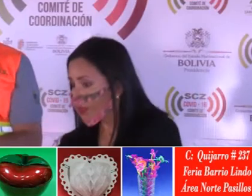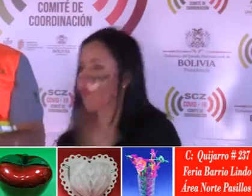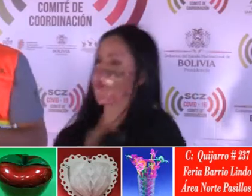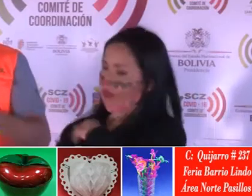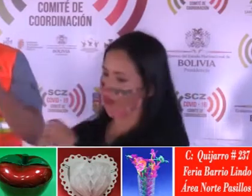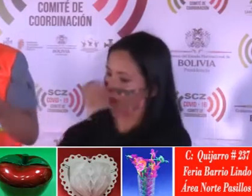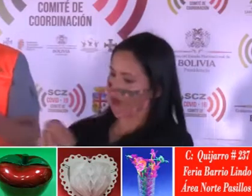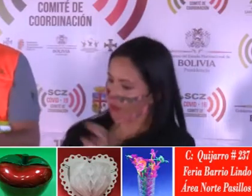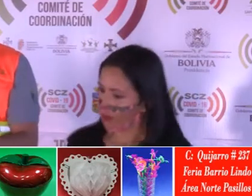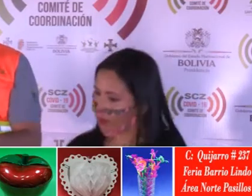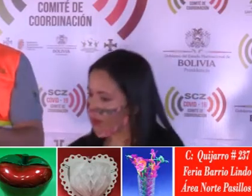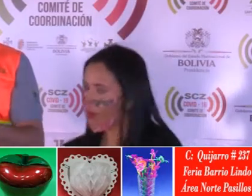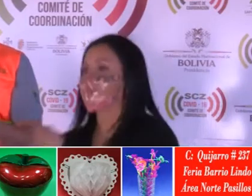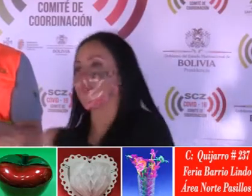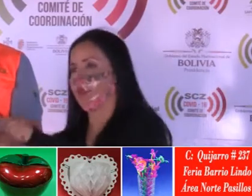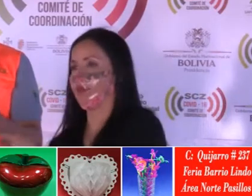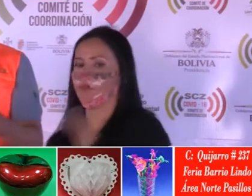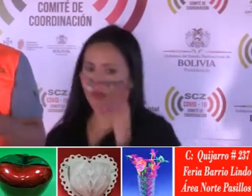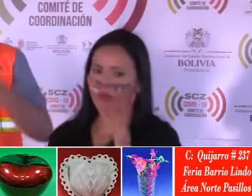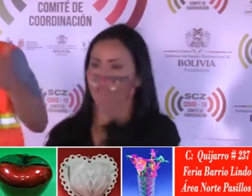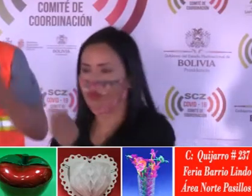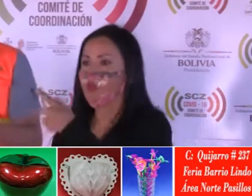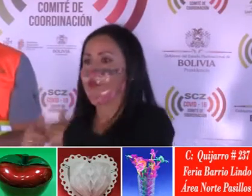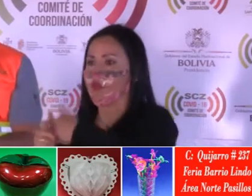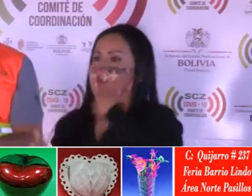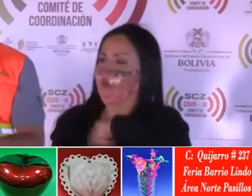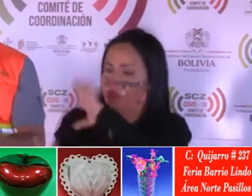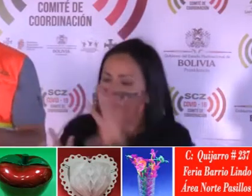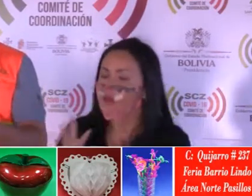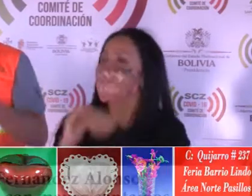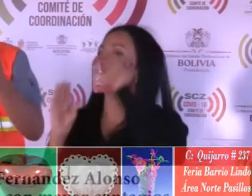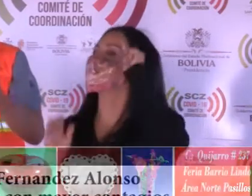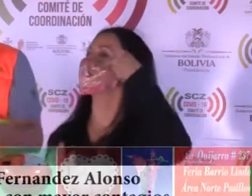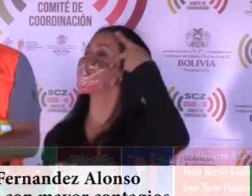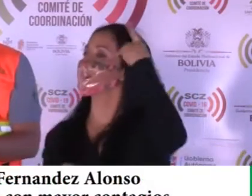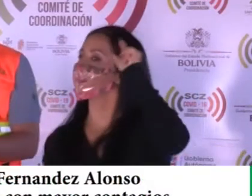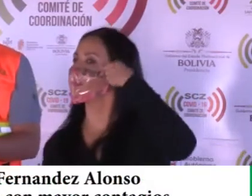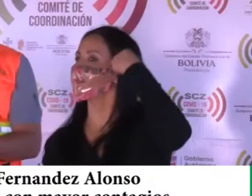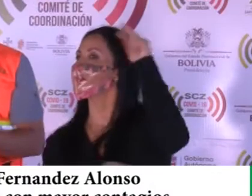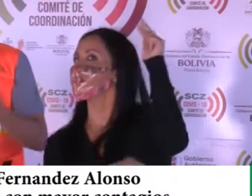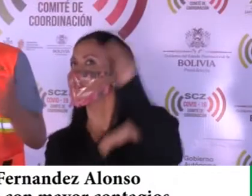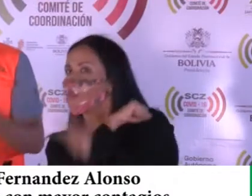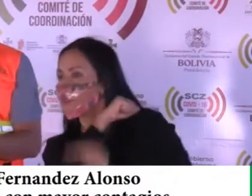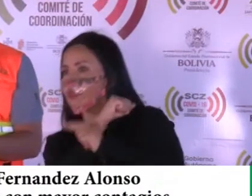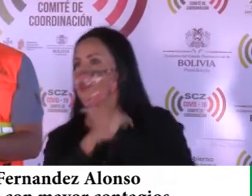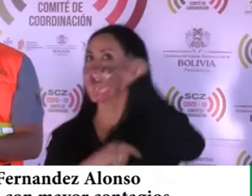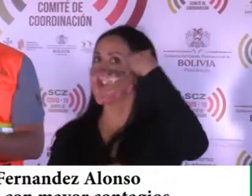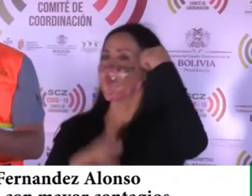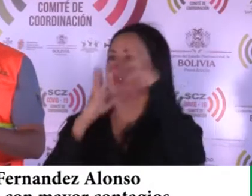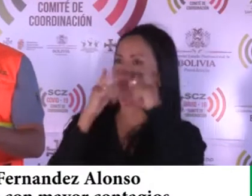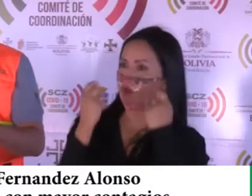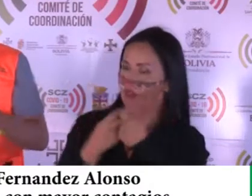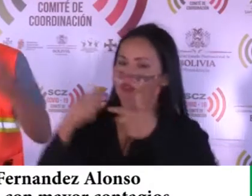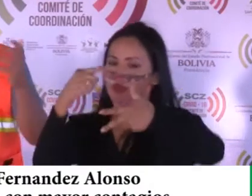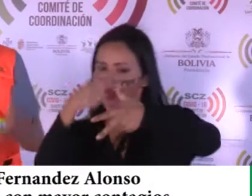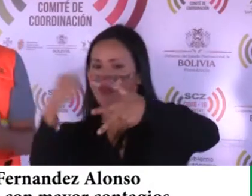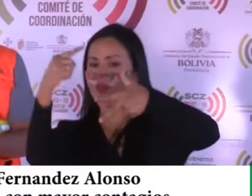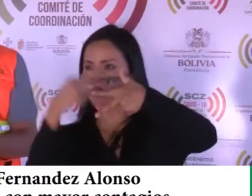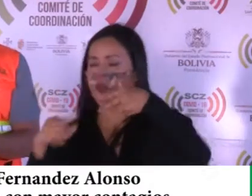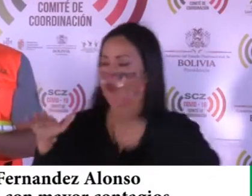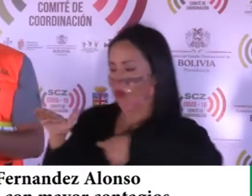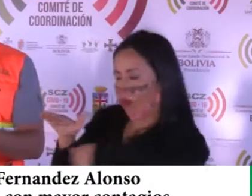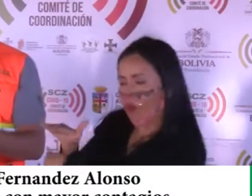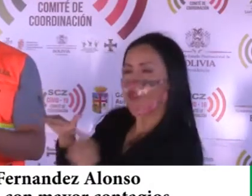esta medida que no es una más de complementar las políticas del gobierno nacional, del gobierno departamental en cuanto a